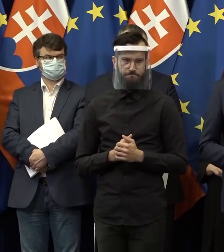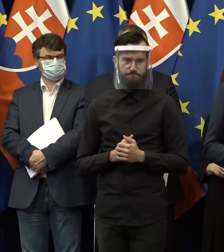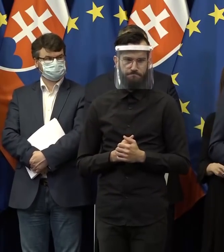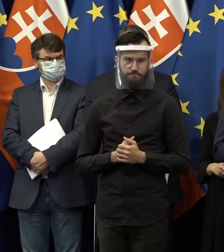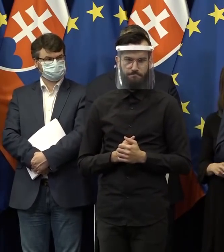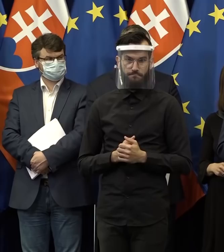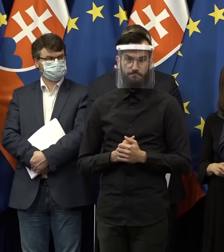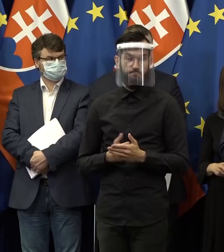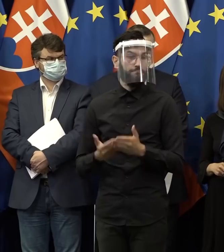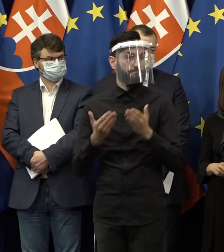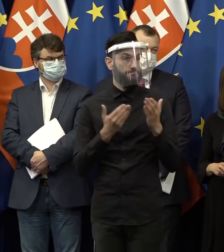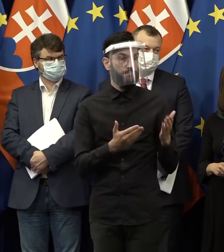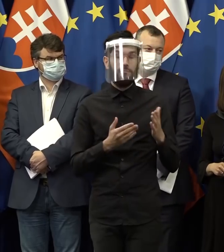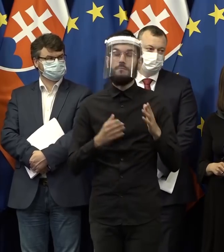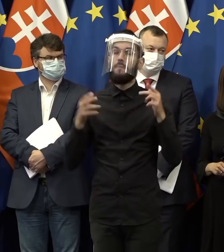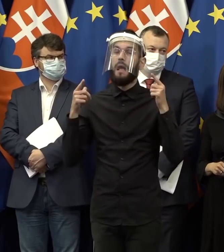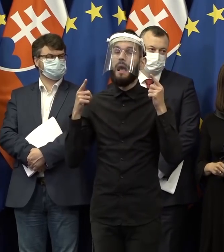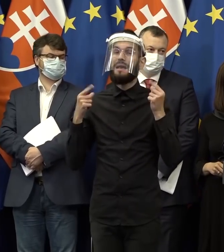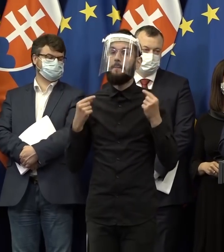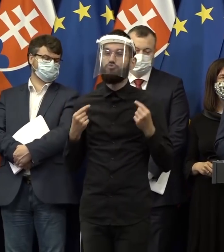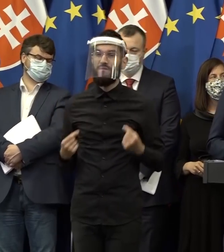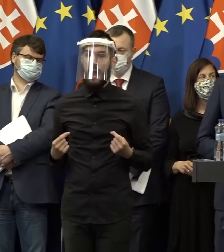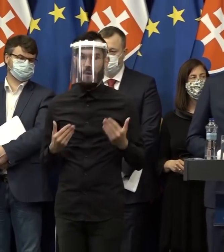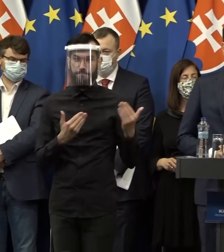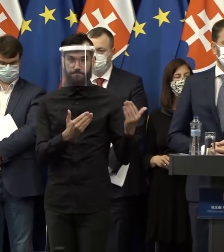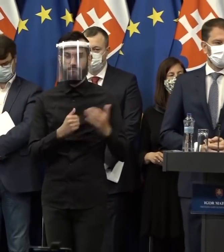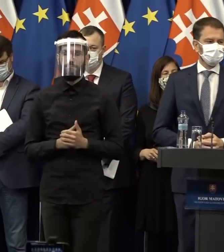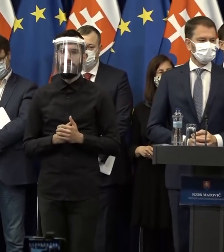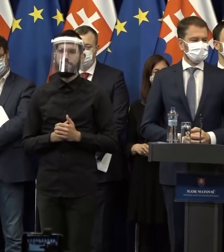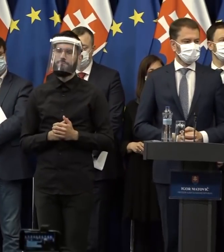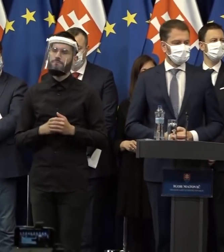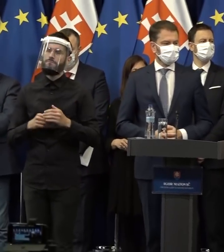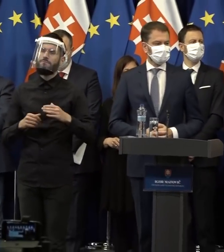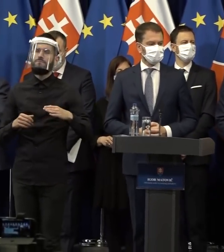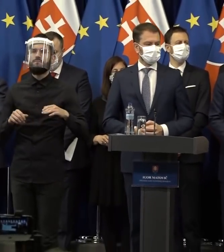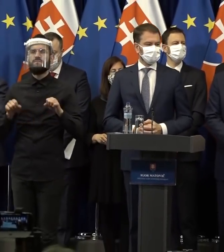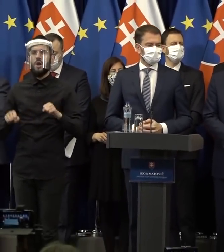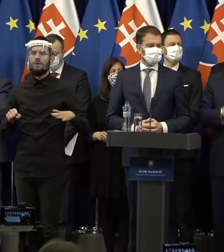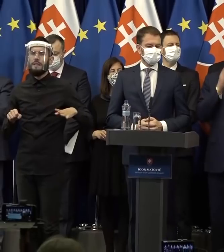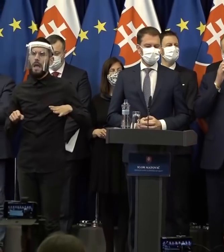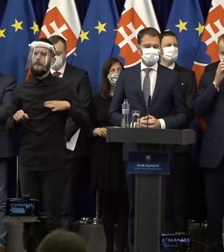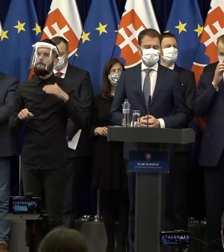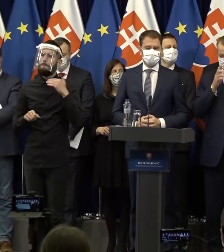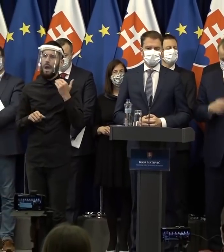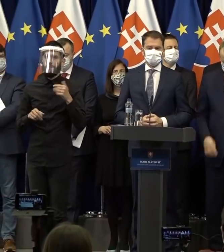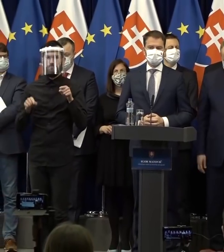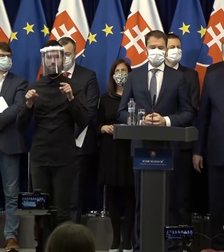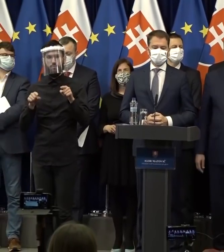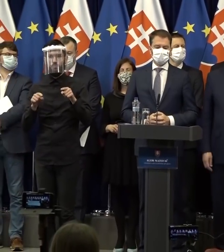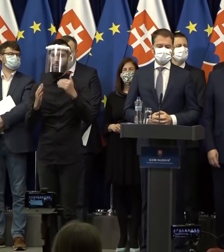Nech sa páči, pani Veronika Remišová. Dámy, vážení páni, toto programové